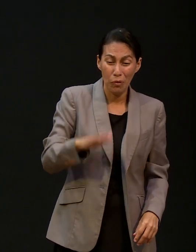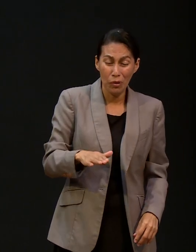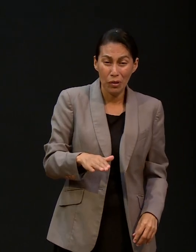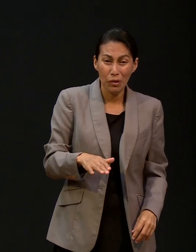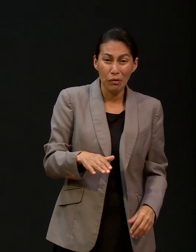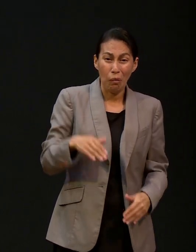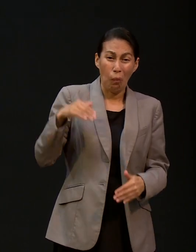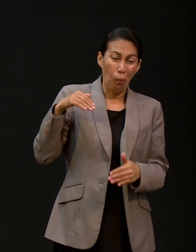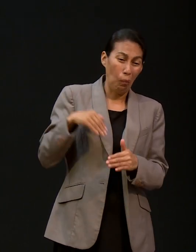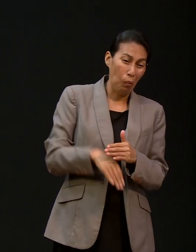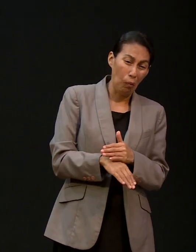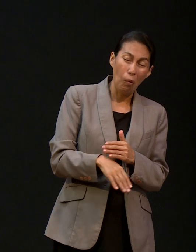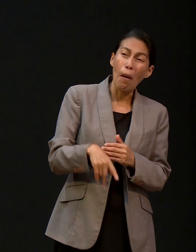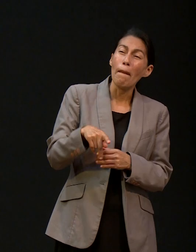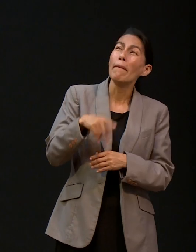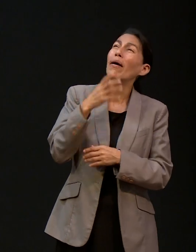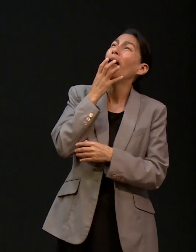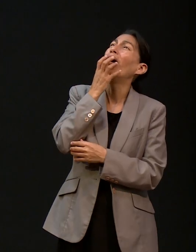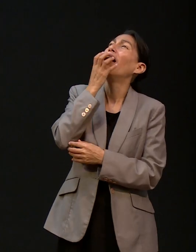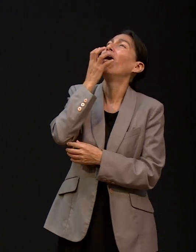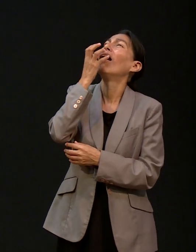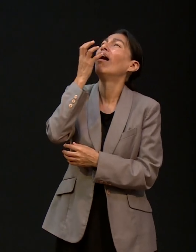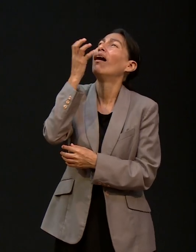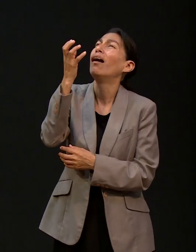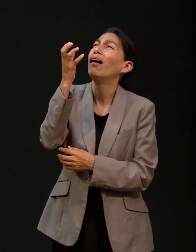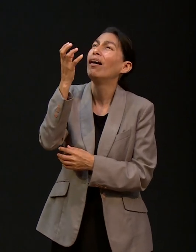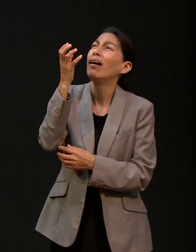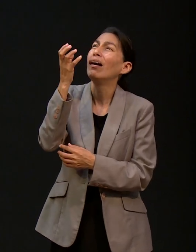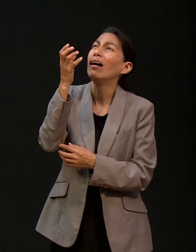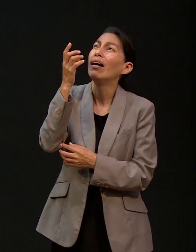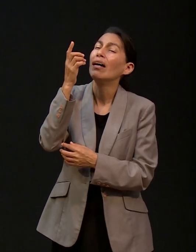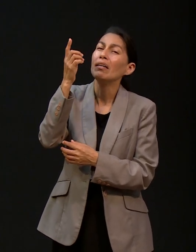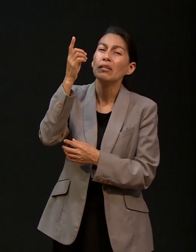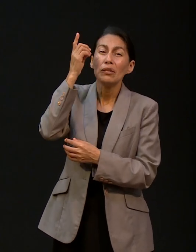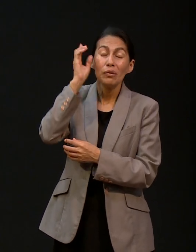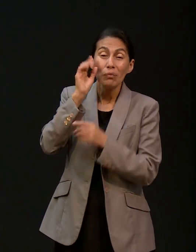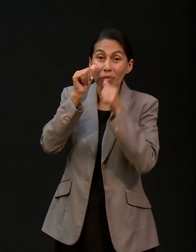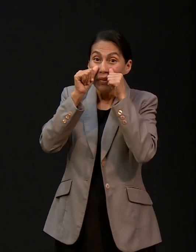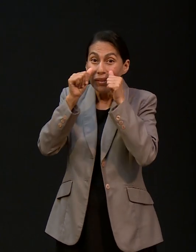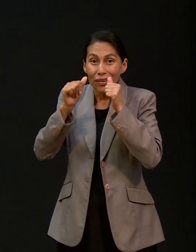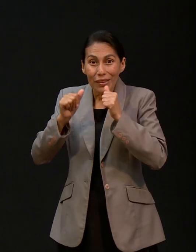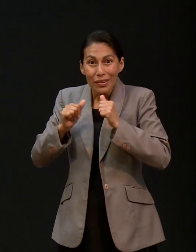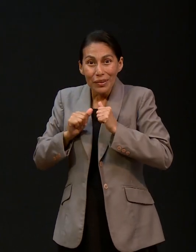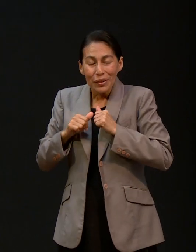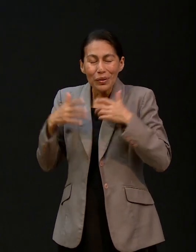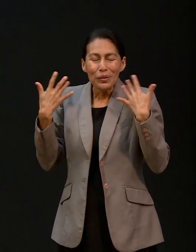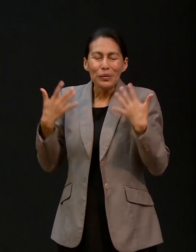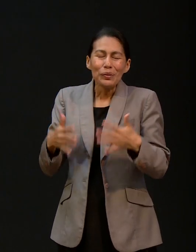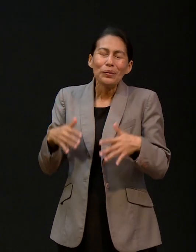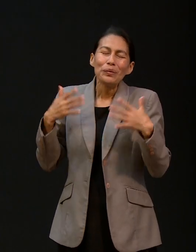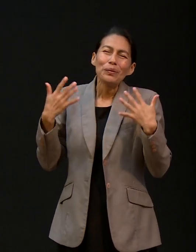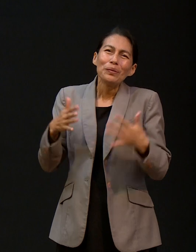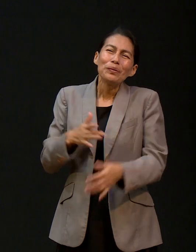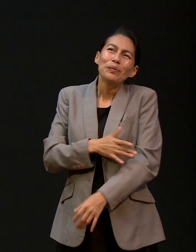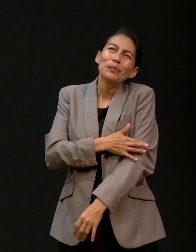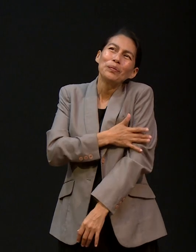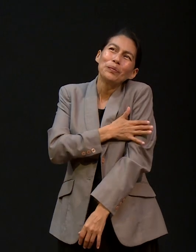es una promesa maravillosa para nosotros nos mantuvo porque Dios siempre está escuchando verdad